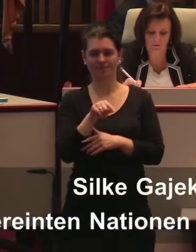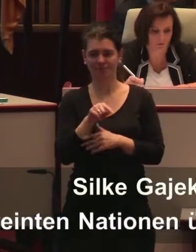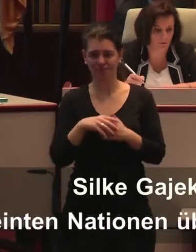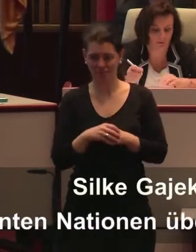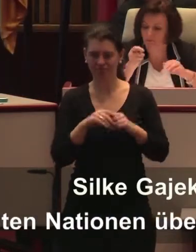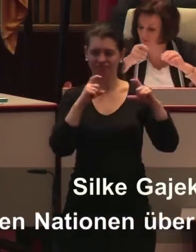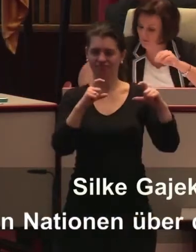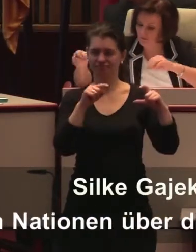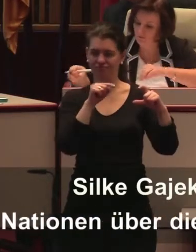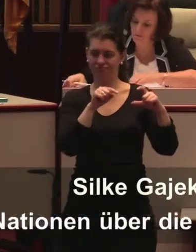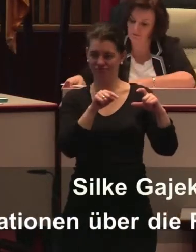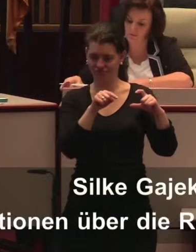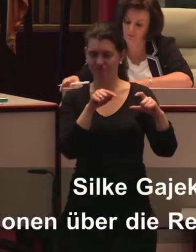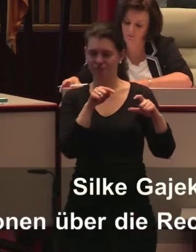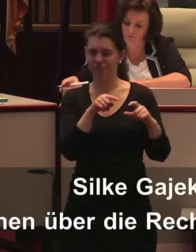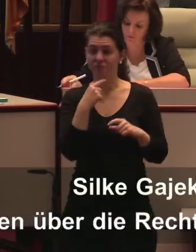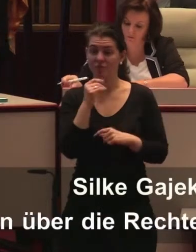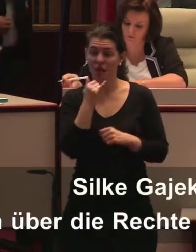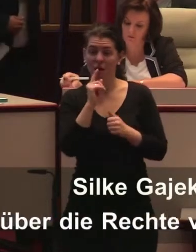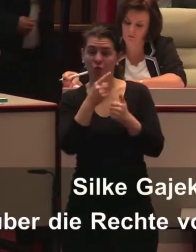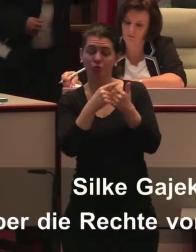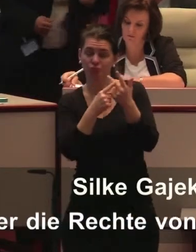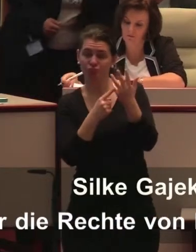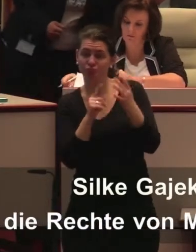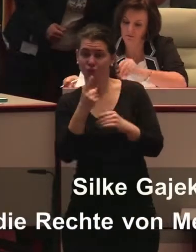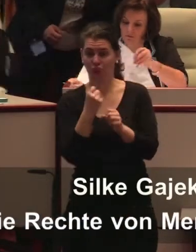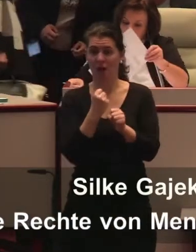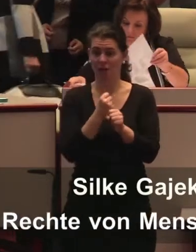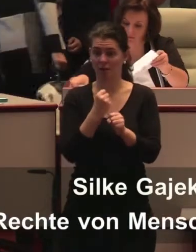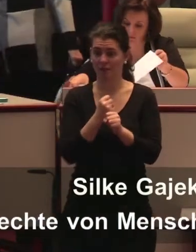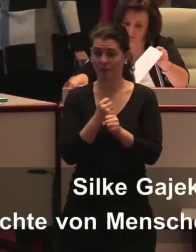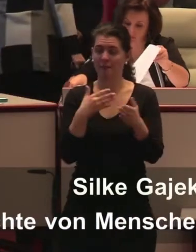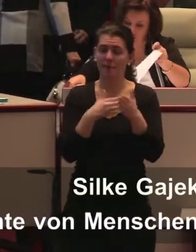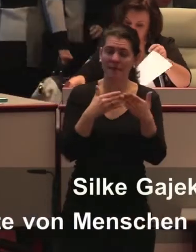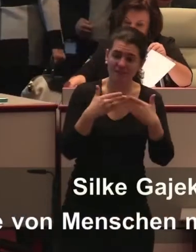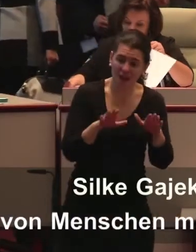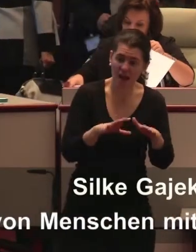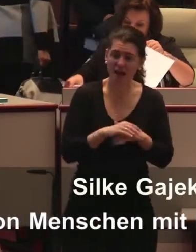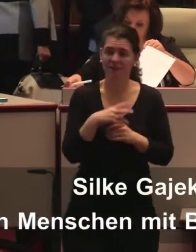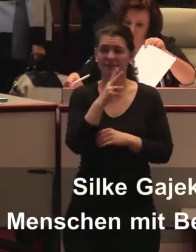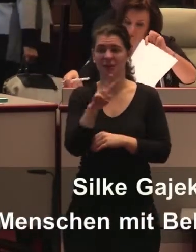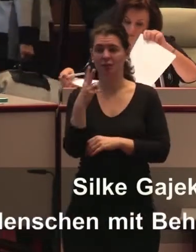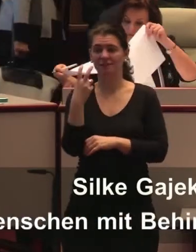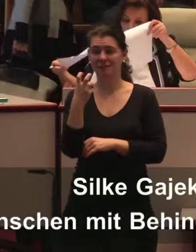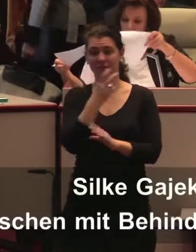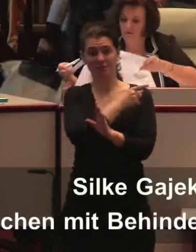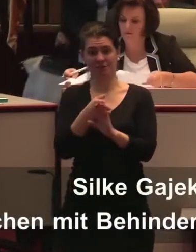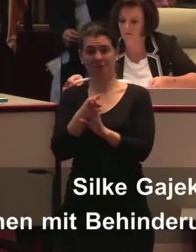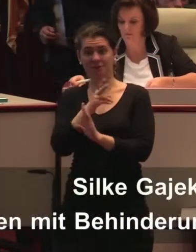ist natürlich nur einiges zu machen und die Barrierefreiheit bis 2020 umzusetzen, sofern es der Geldbeutel